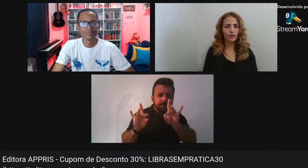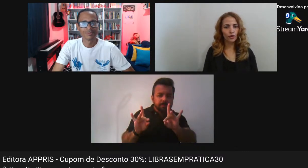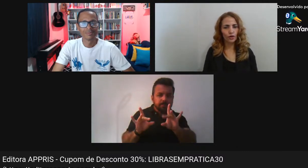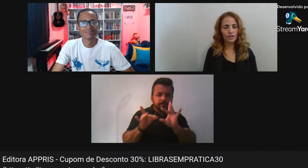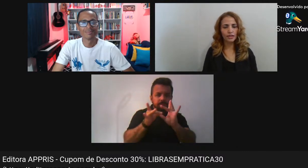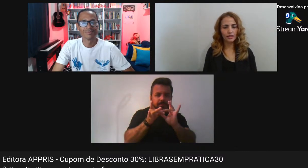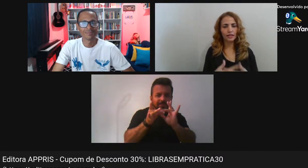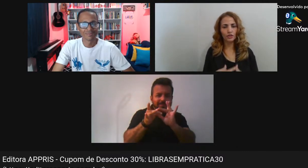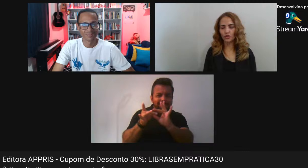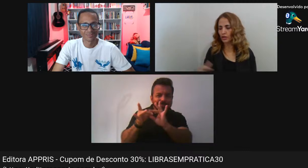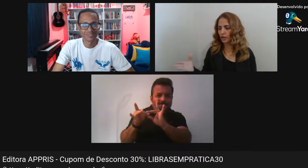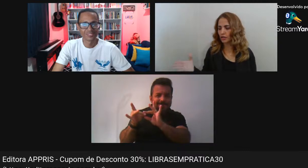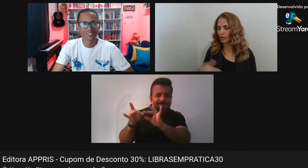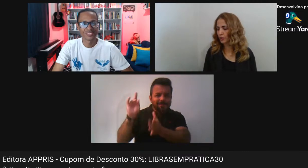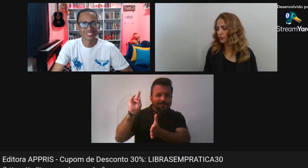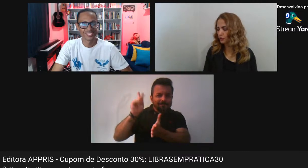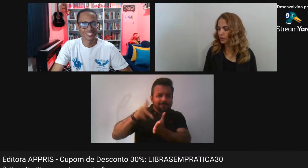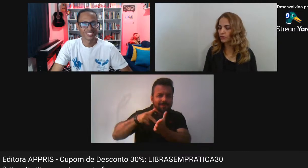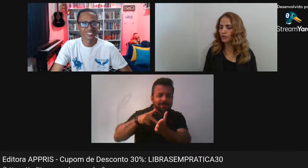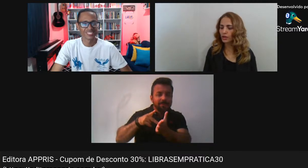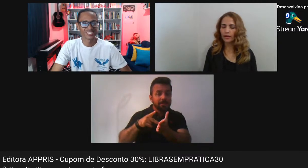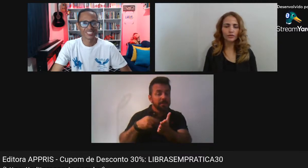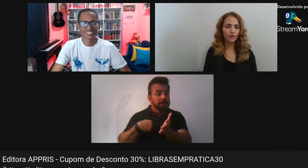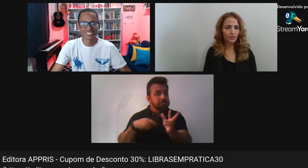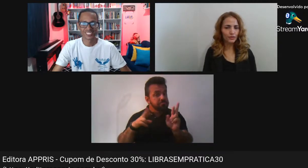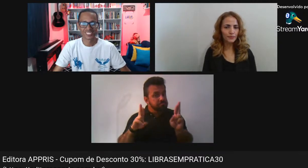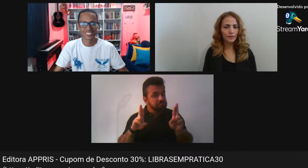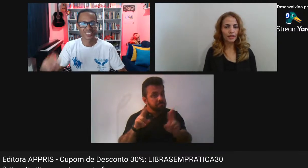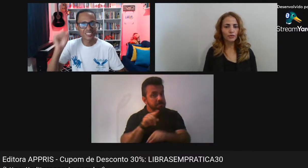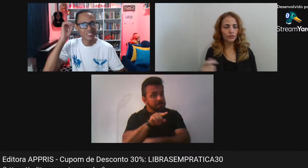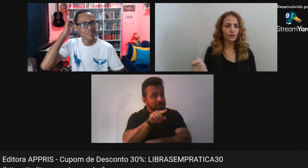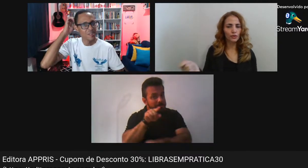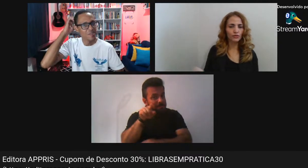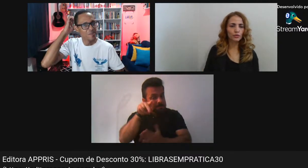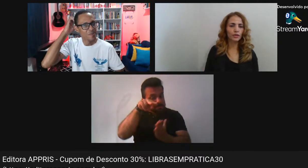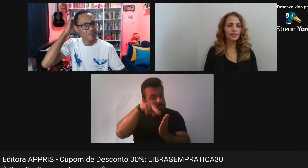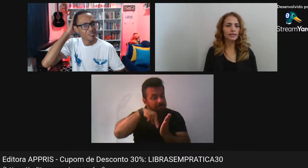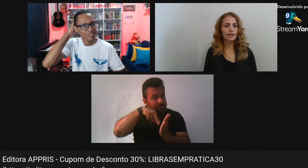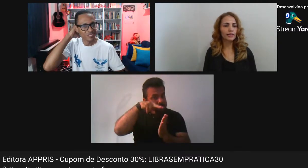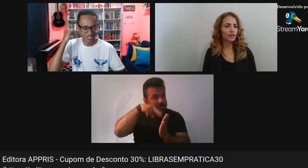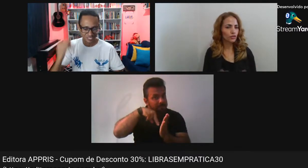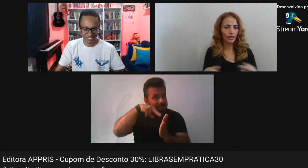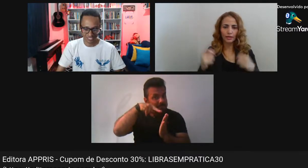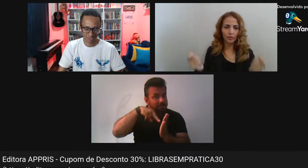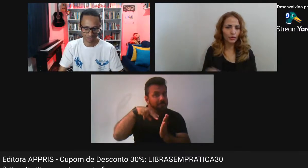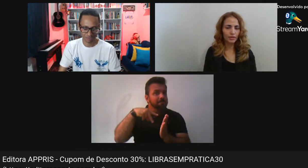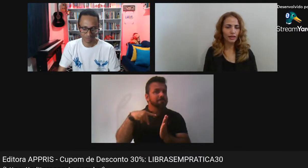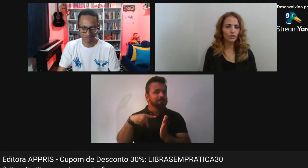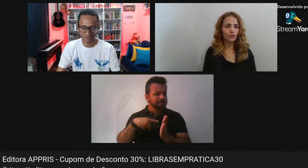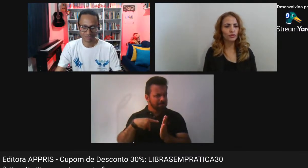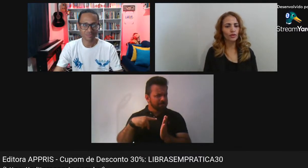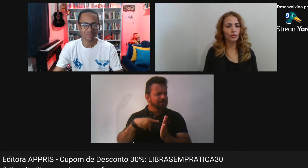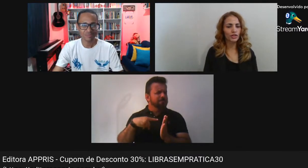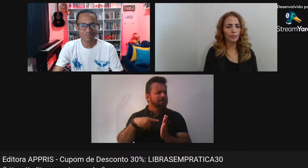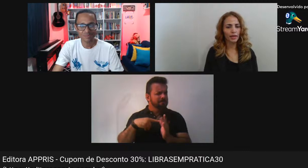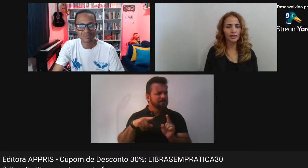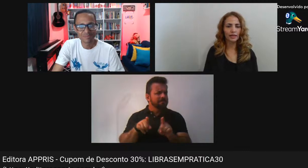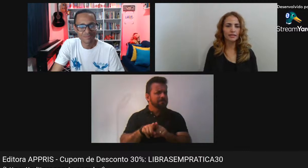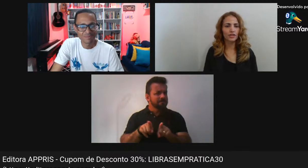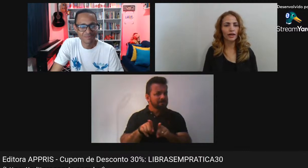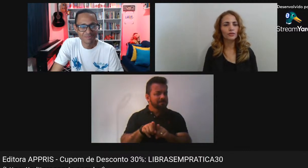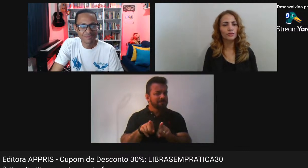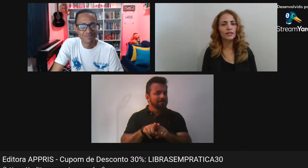leiam Que gostem Que questionem Tem o perfil do livro No livro O perfil onde você pode Acessar e questionar E me perguntar Estou totalmente